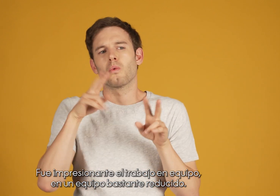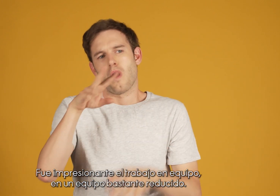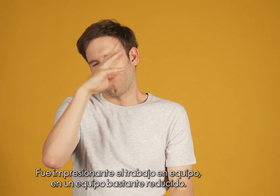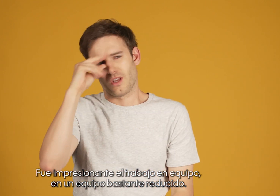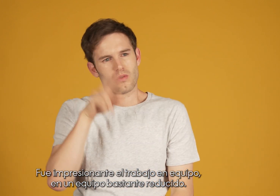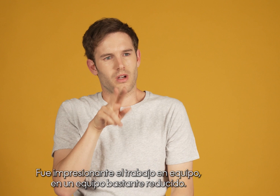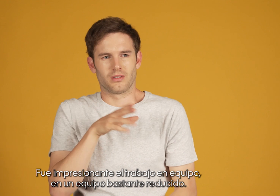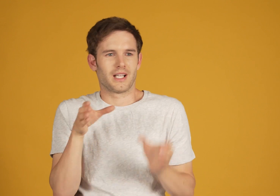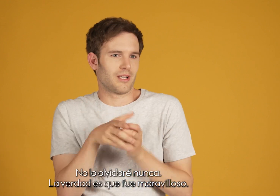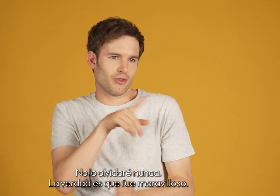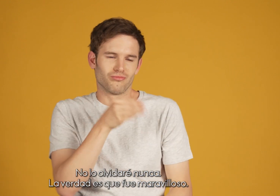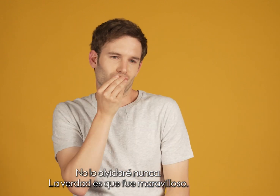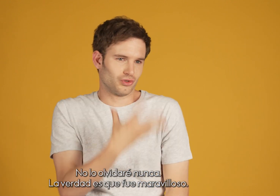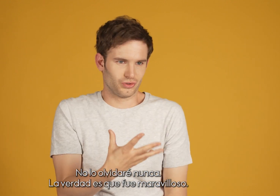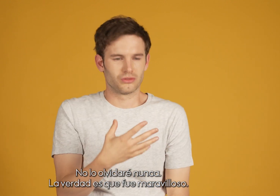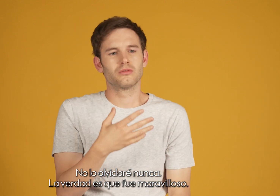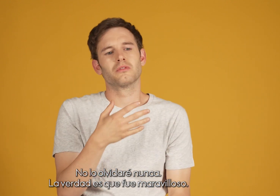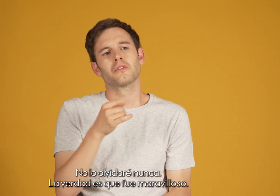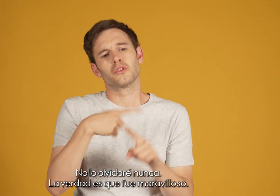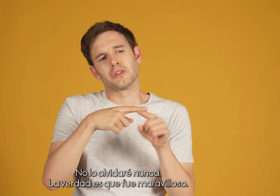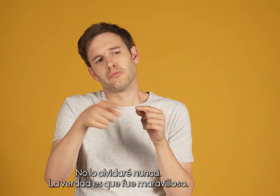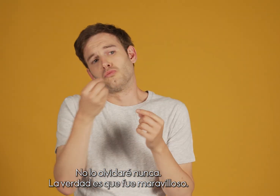equipo bastante reducido. No lo olvidaré nunca. La verdad es que fue maravilloso.